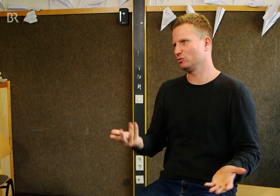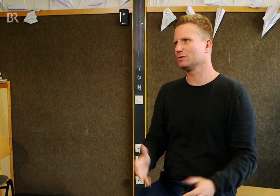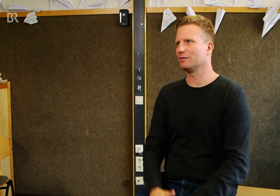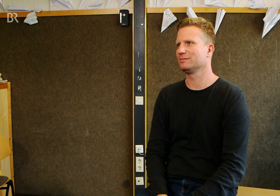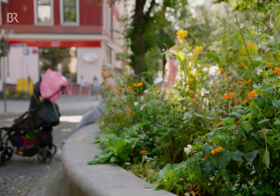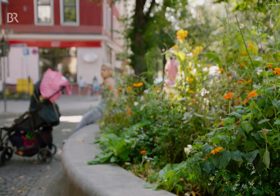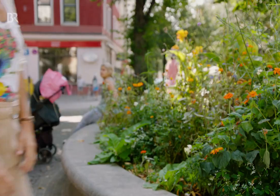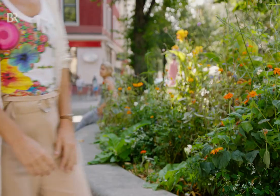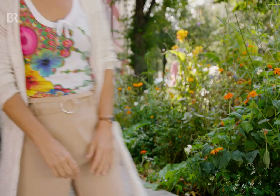Ziel.